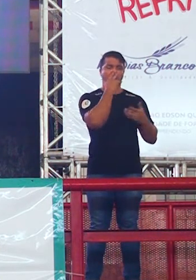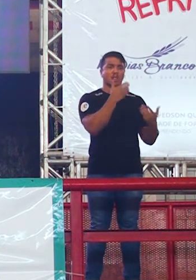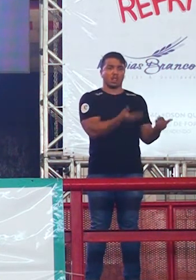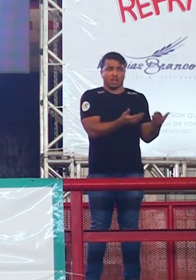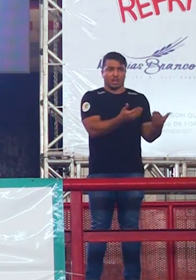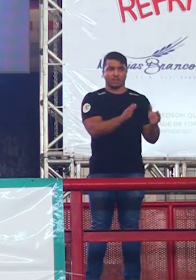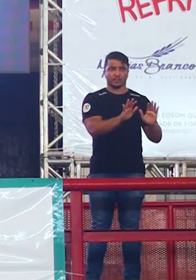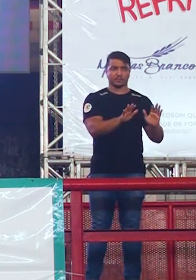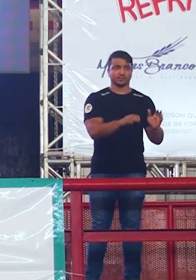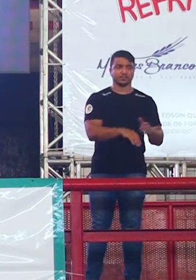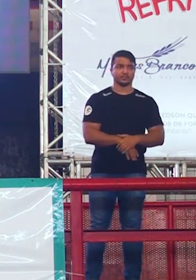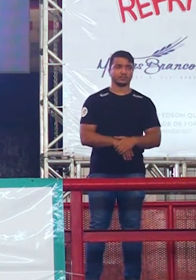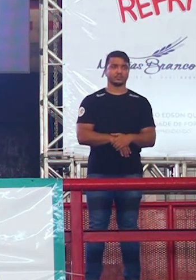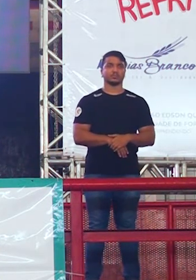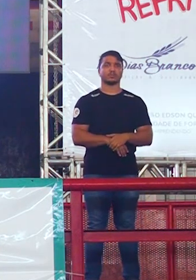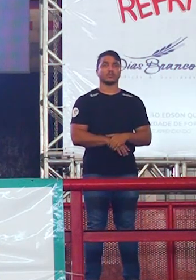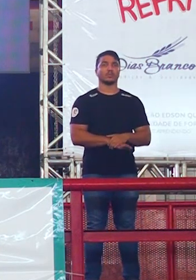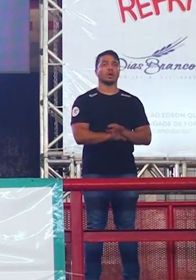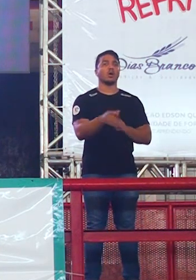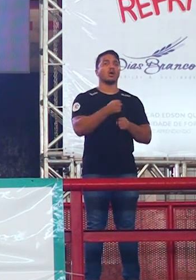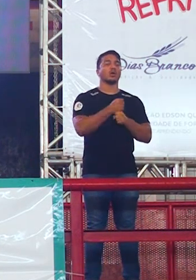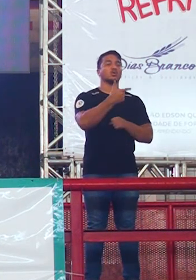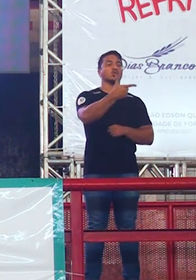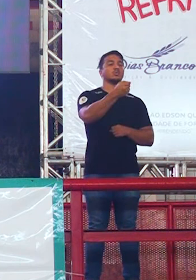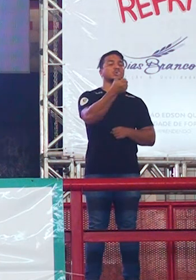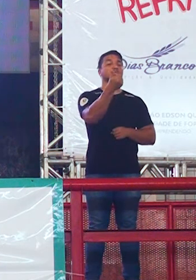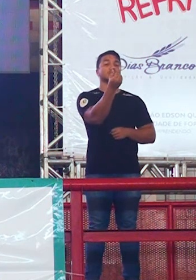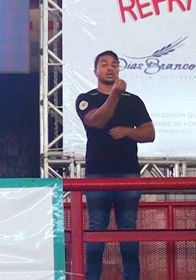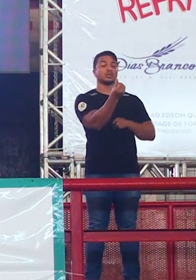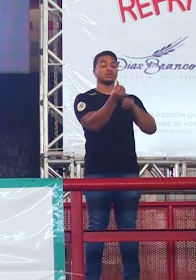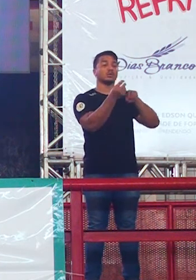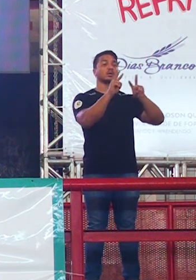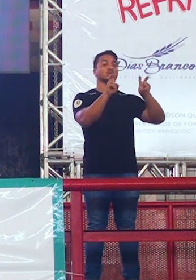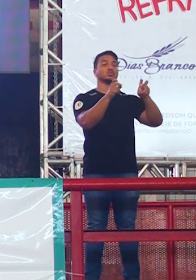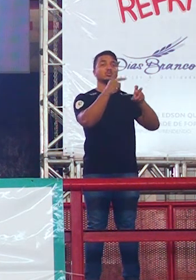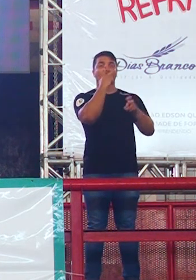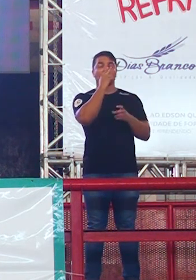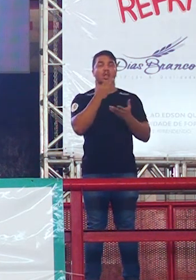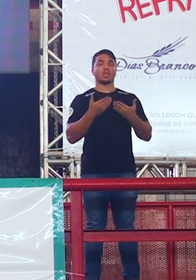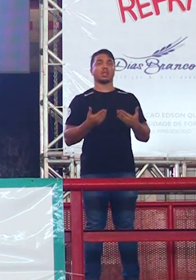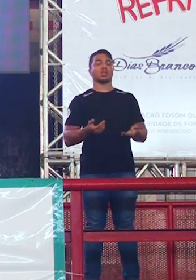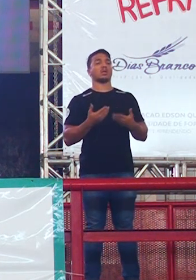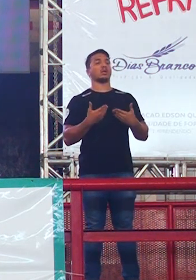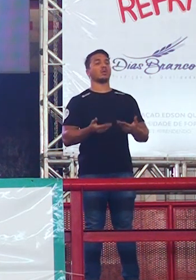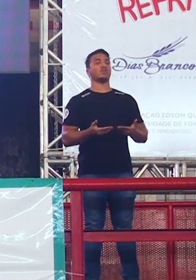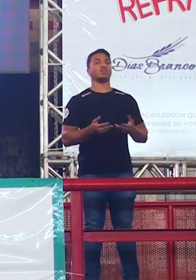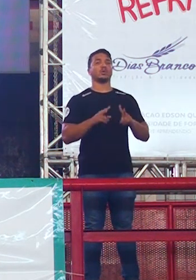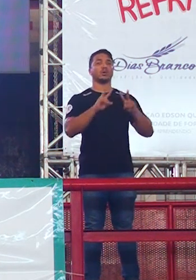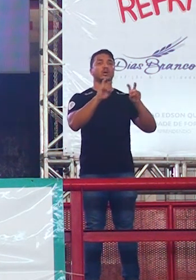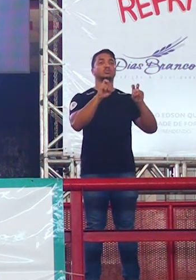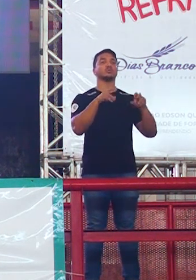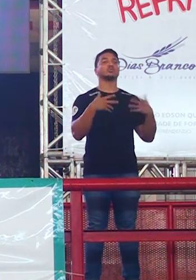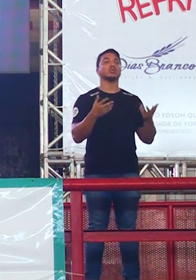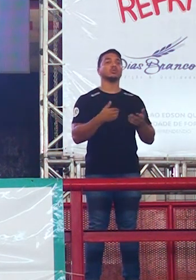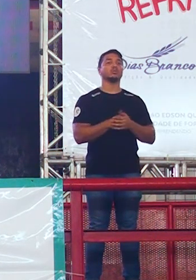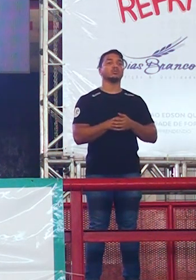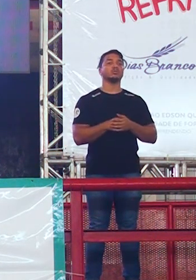continuemos. Em 2016, também foi uma discussão light, fácil. Foi o quê mesmo?